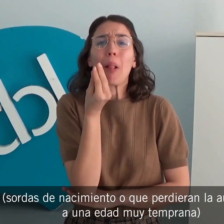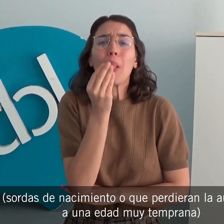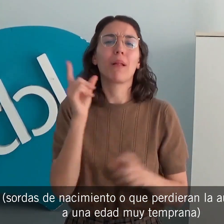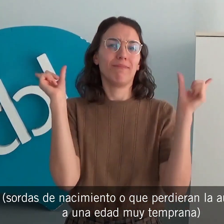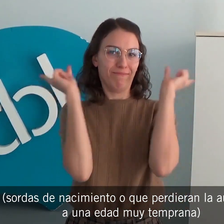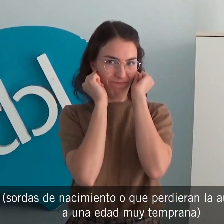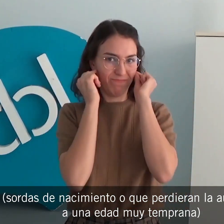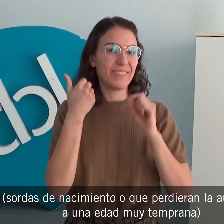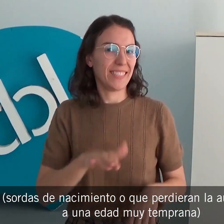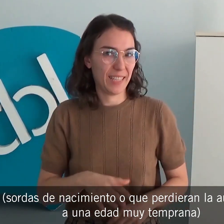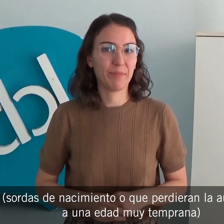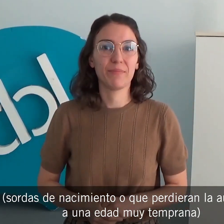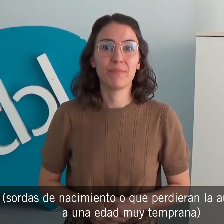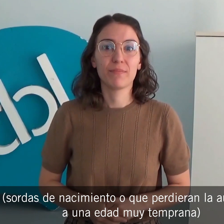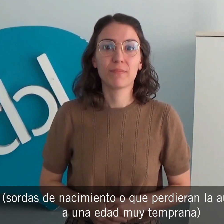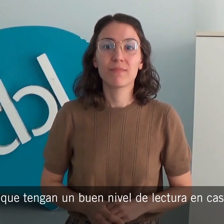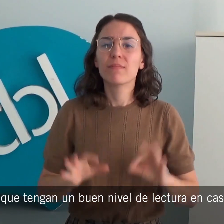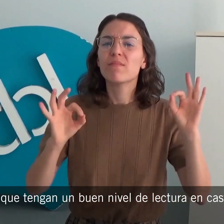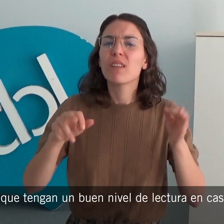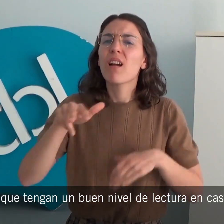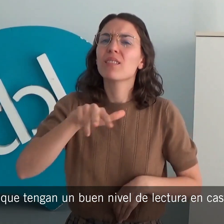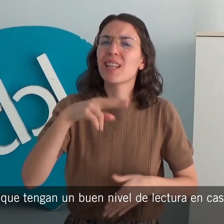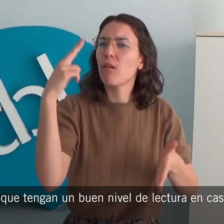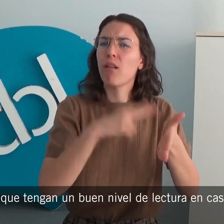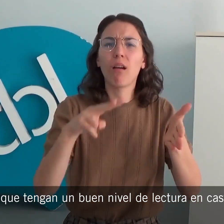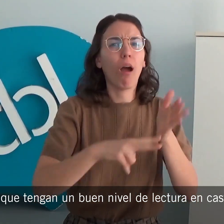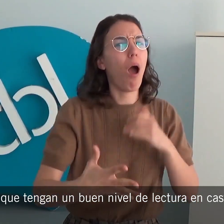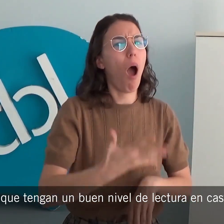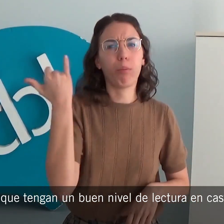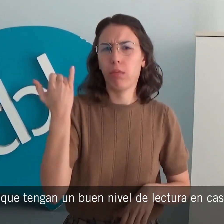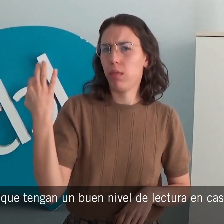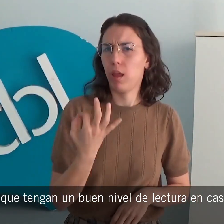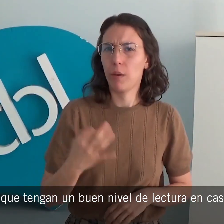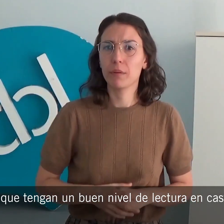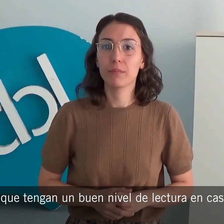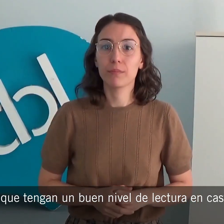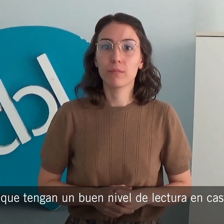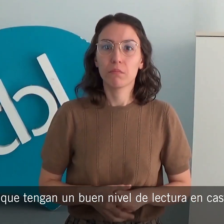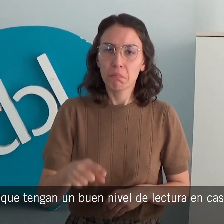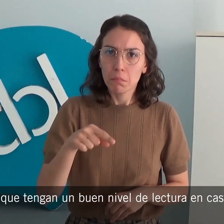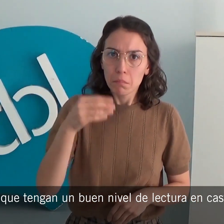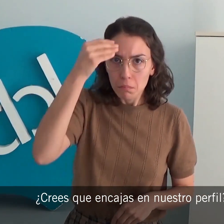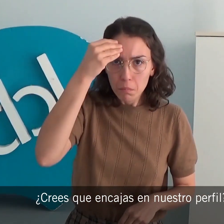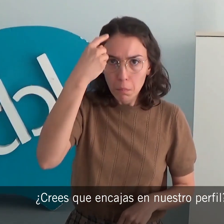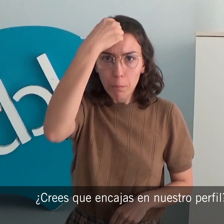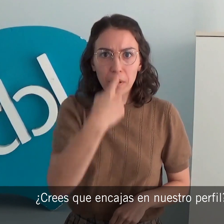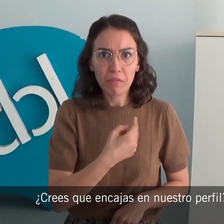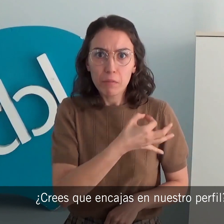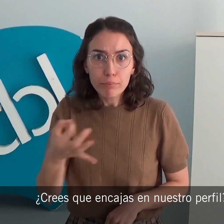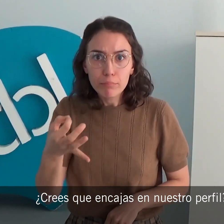audición en una edad muy temprana. Que tengad un buen nivel de lectura en castellano. ¿Crees que encajas en nuestro perfil?